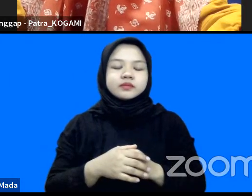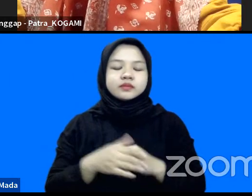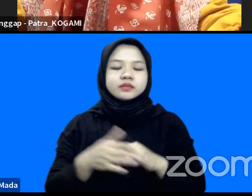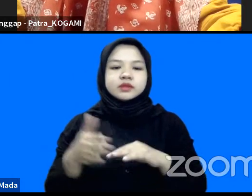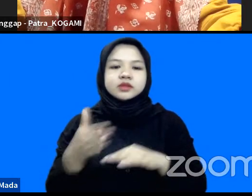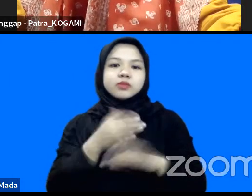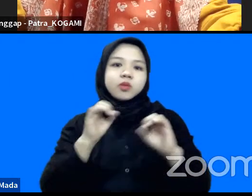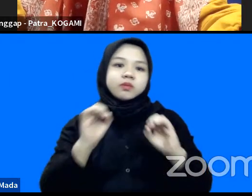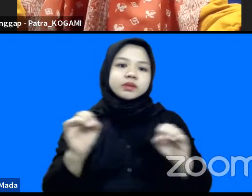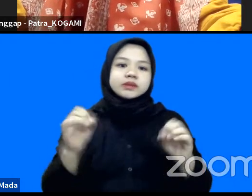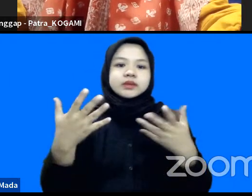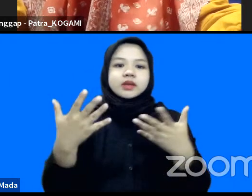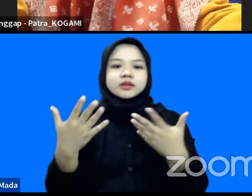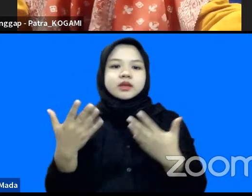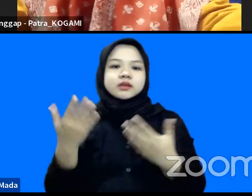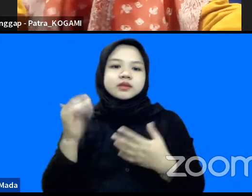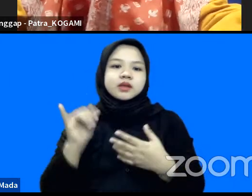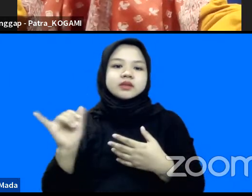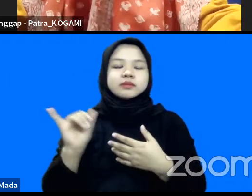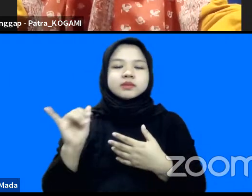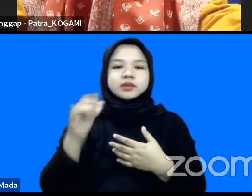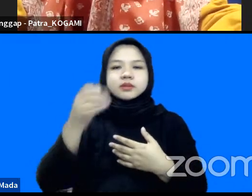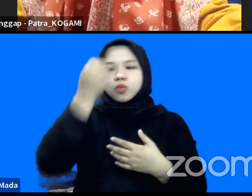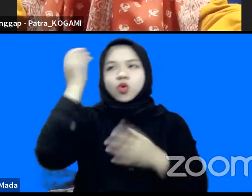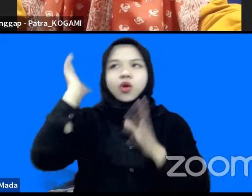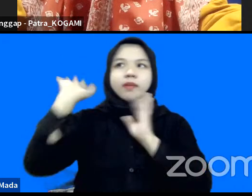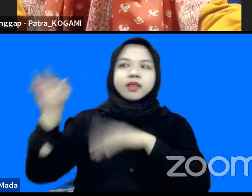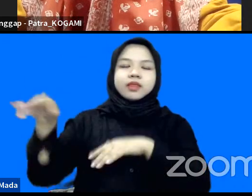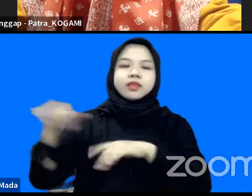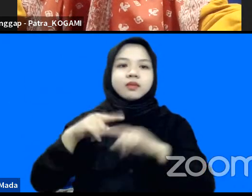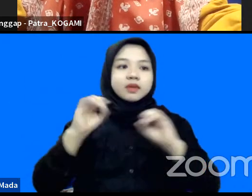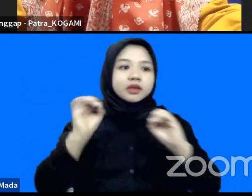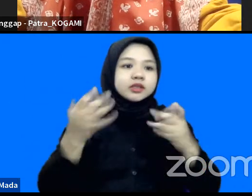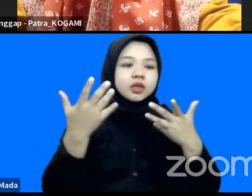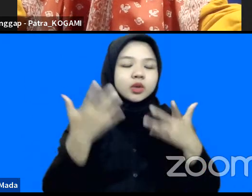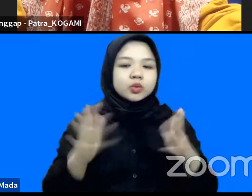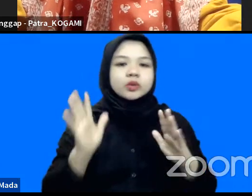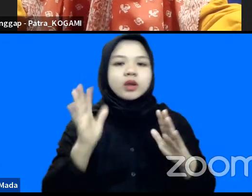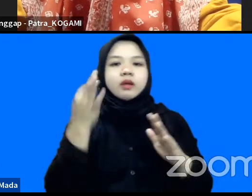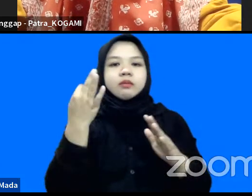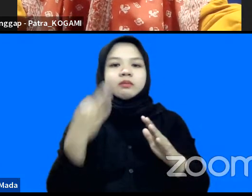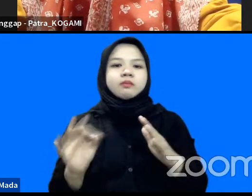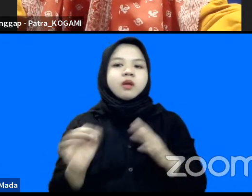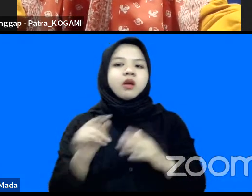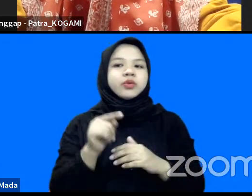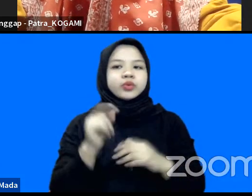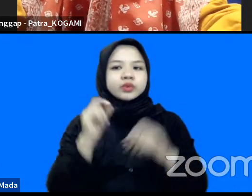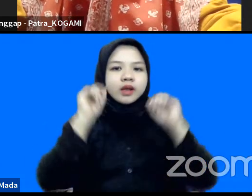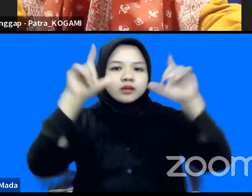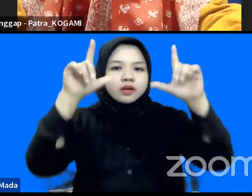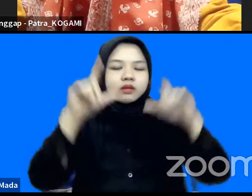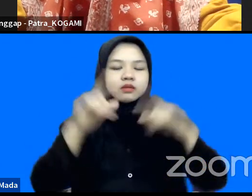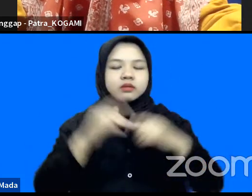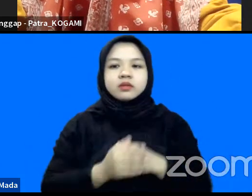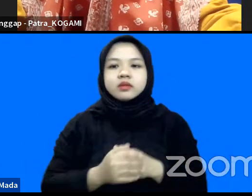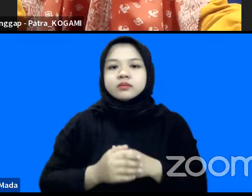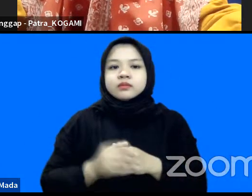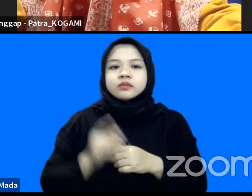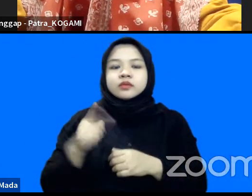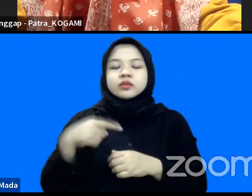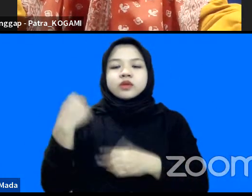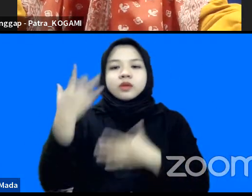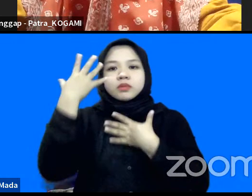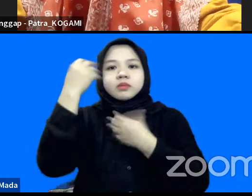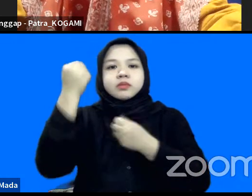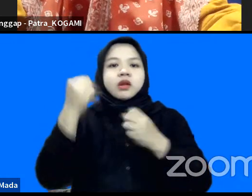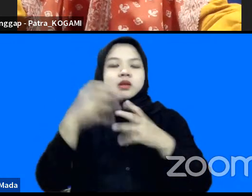kejadian seperti kaya bodoh tapi setelah kejadian baru dan itu juga besar harapan kami